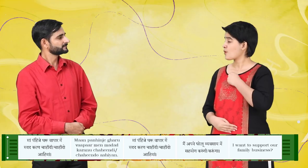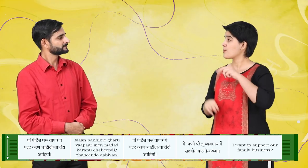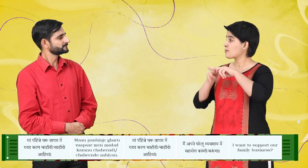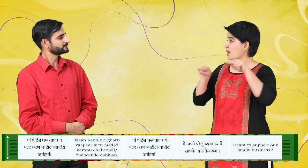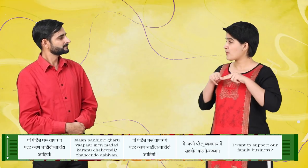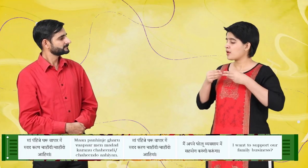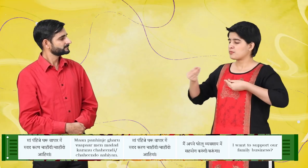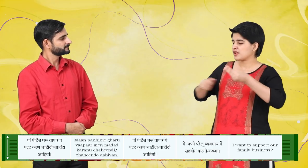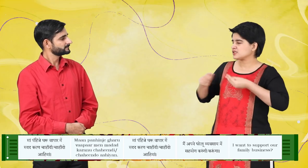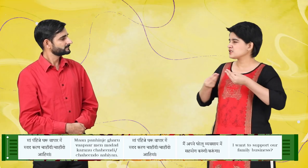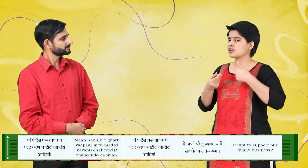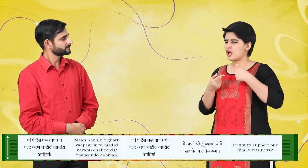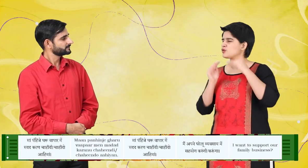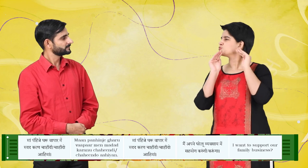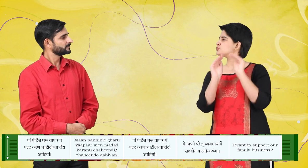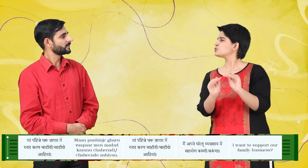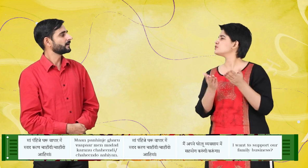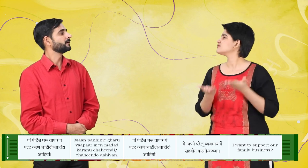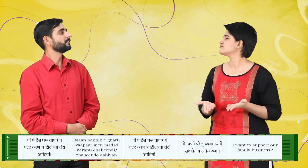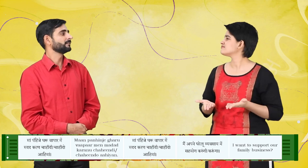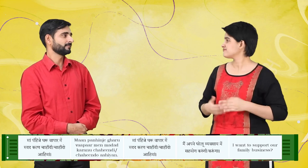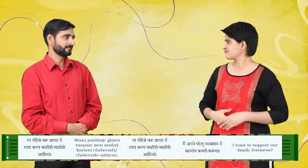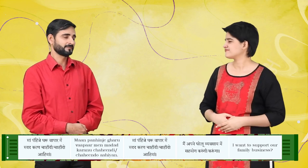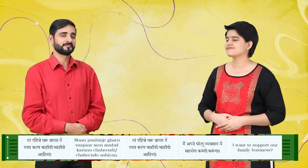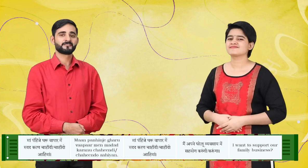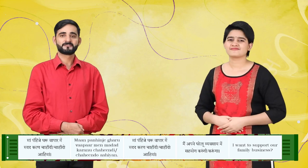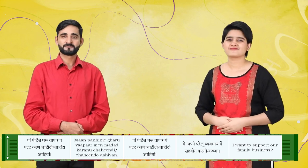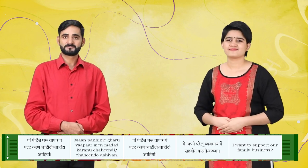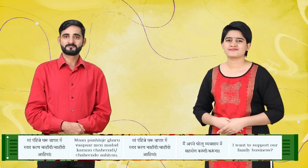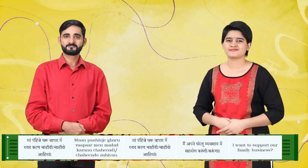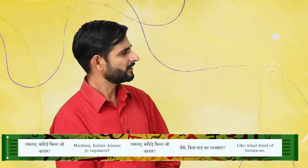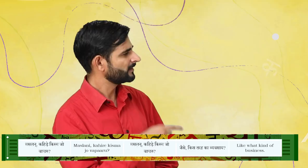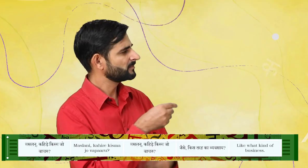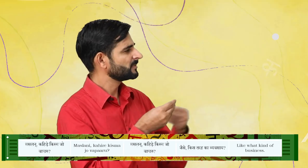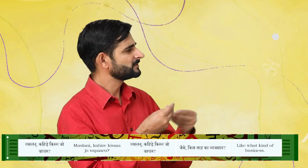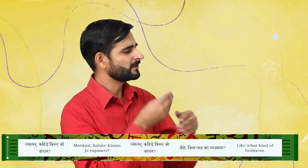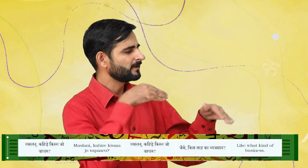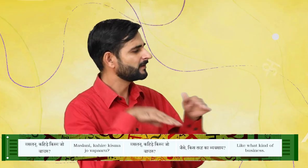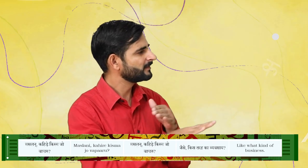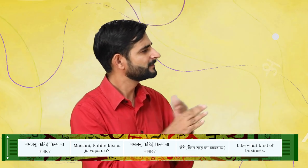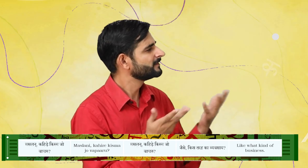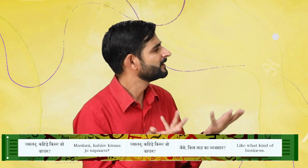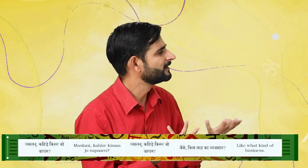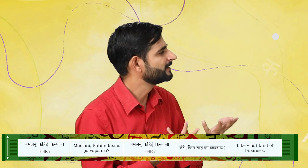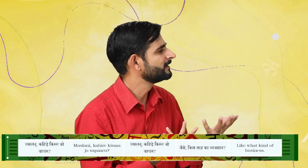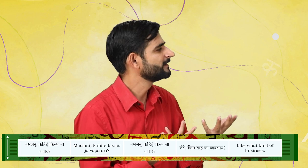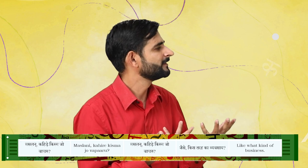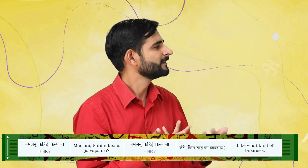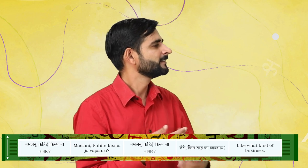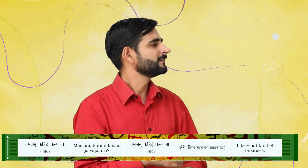पहेंजे घरु वापार में मदद करन चाहिंदी आहें मसलान कहड़े किसम जो वापारु?